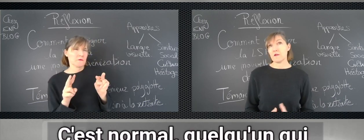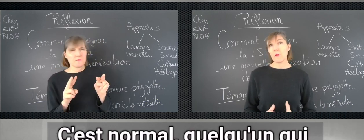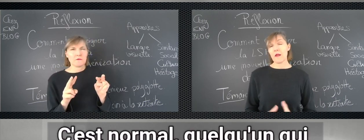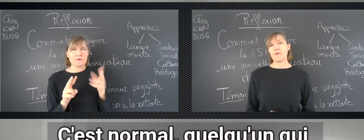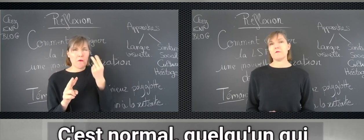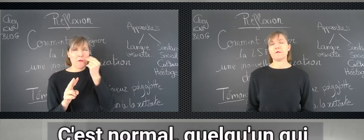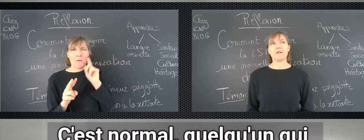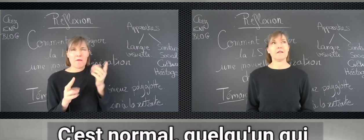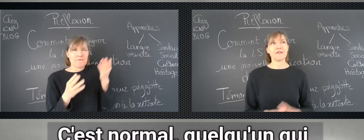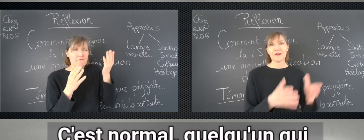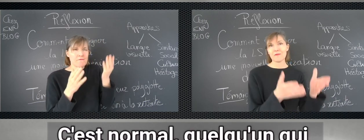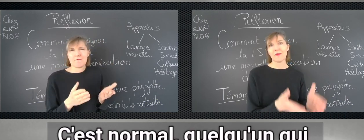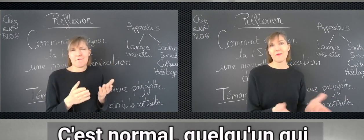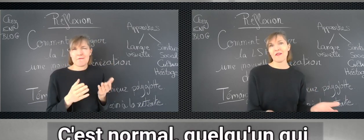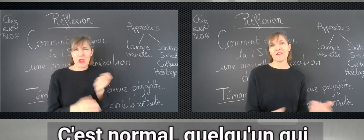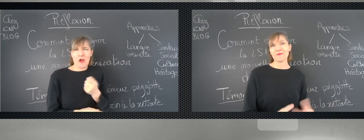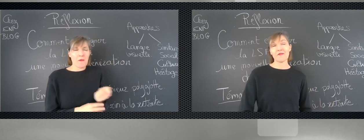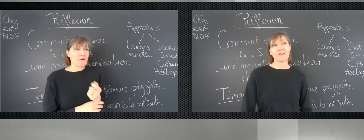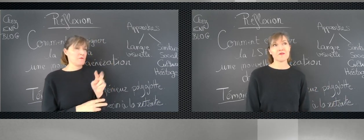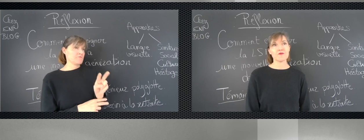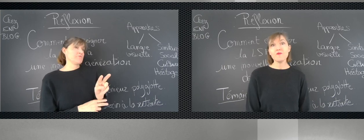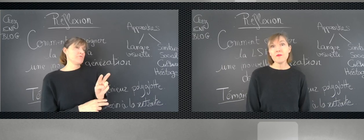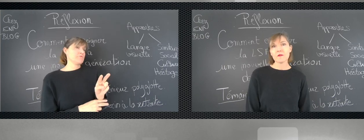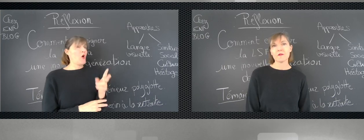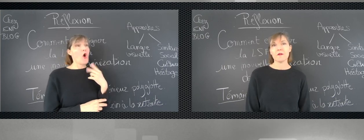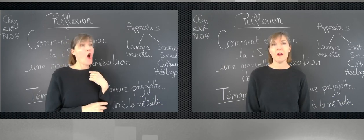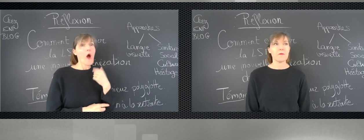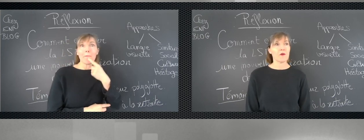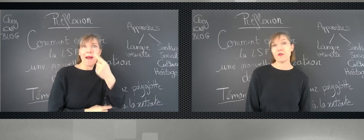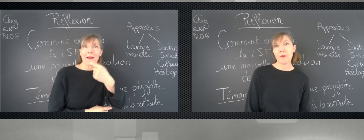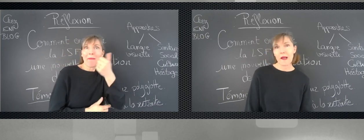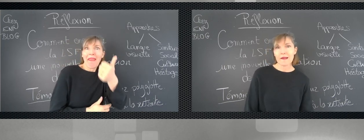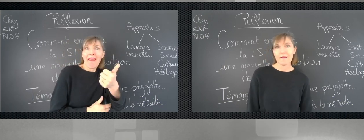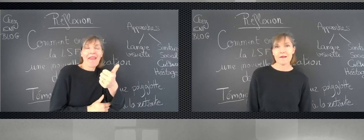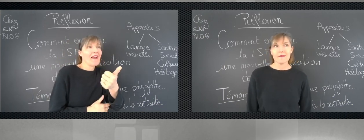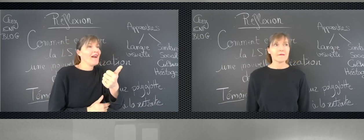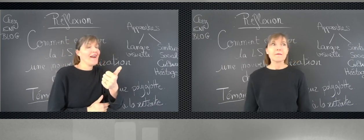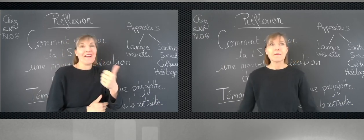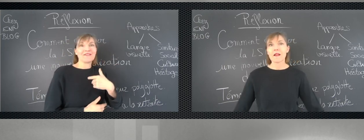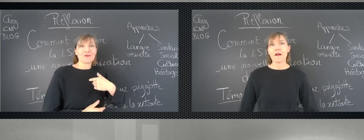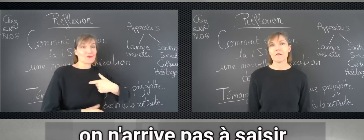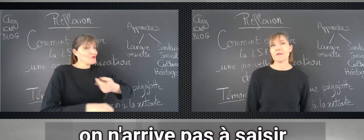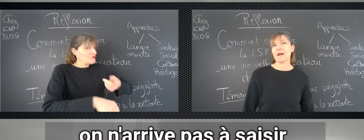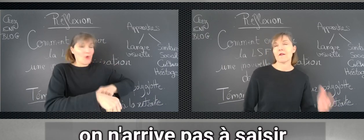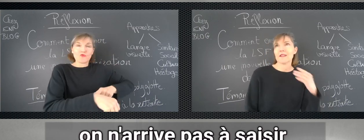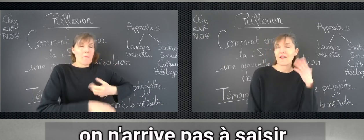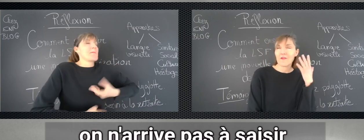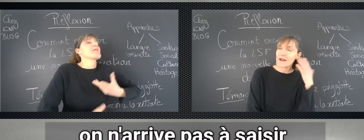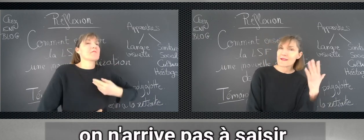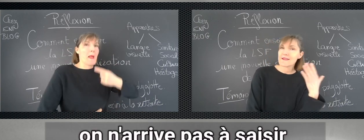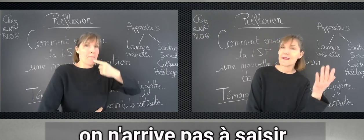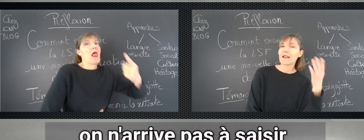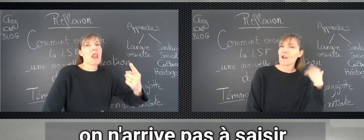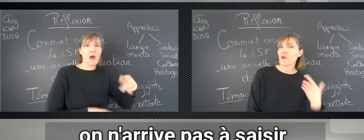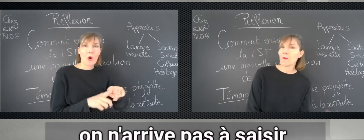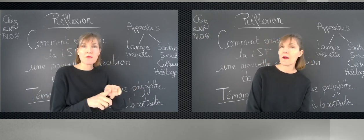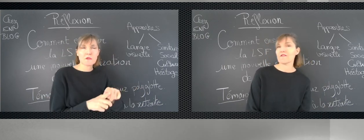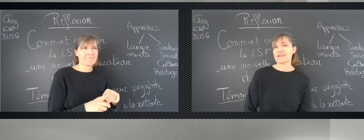normal. Quelqu'un qui parle parfaitement en face de nous, on va lui parler. On n'arrive pas à saisir qu'elle n'entend pas, en fait.